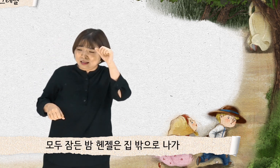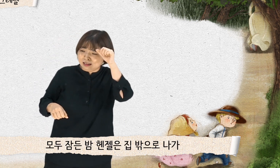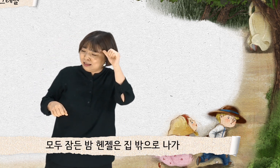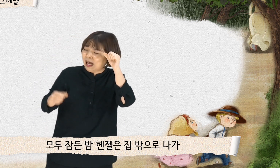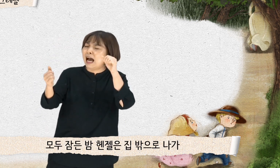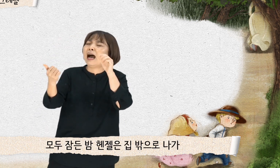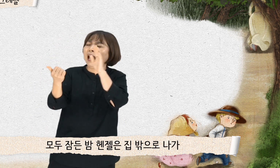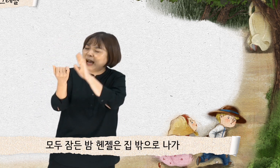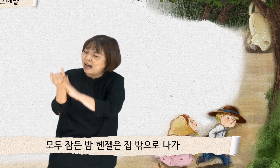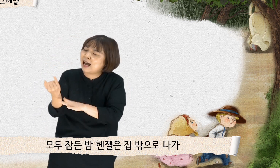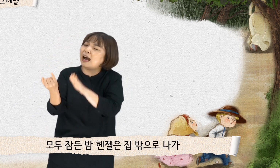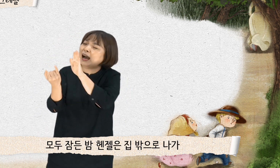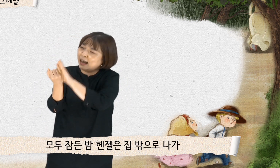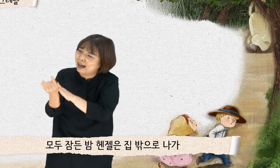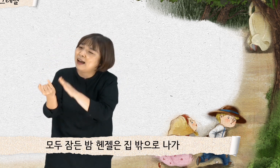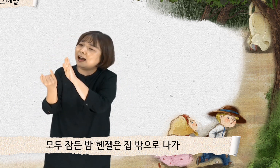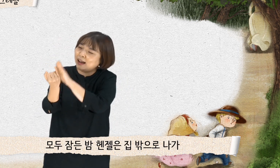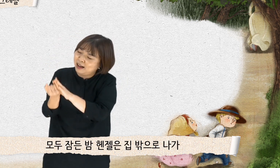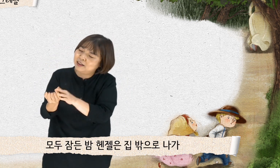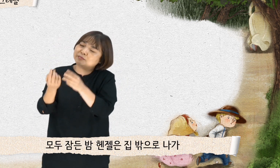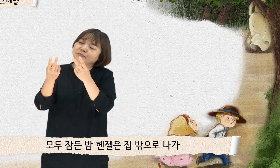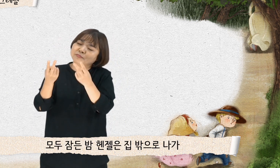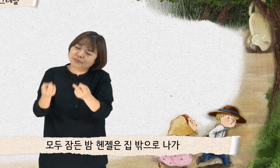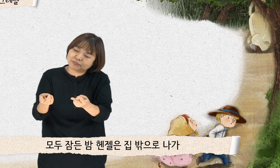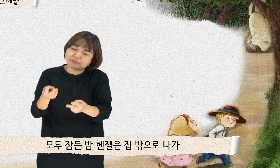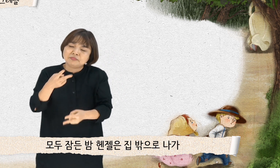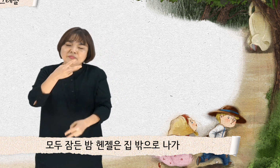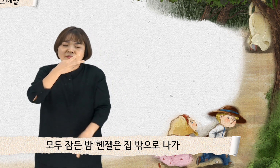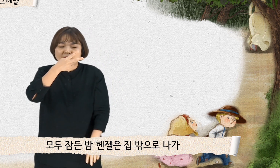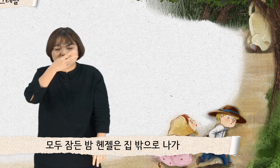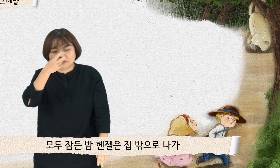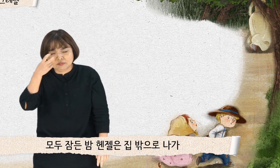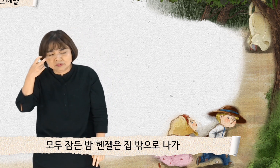모두 잠든 밤, 핸젤은 집 밖으로 나가